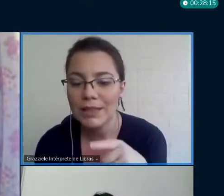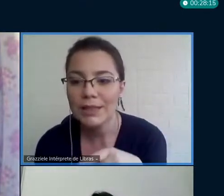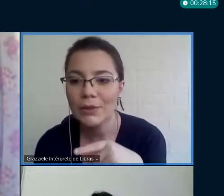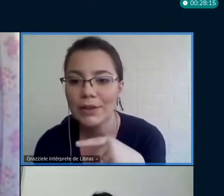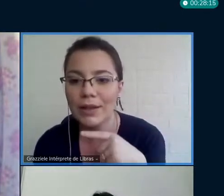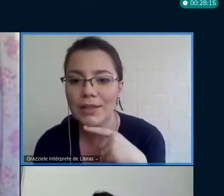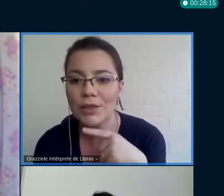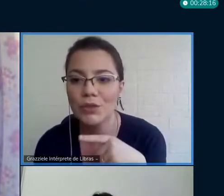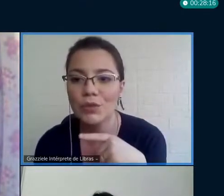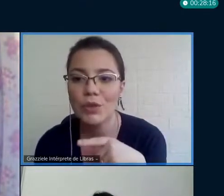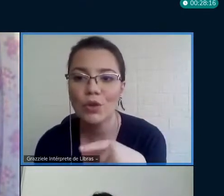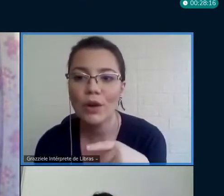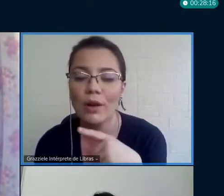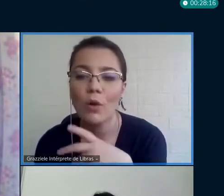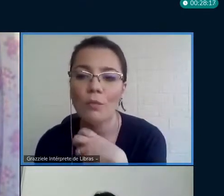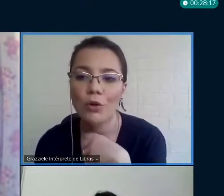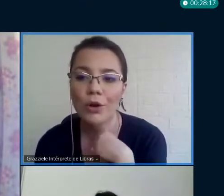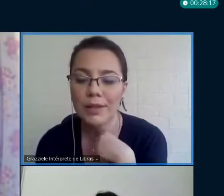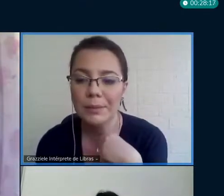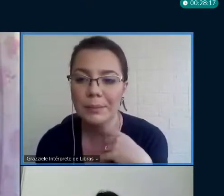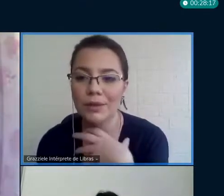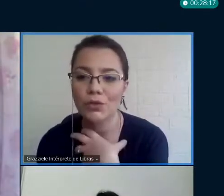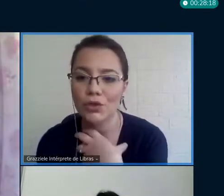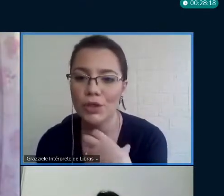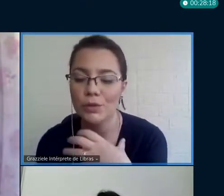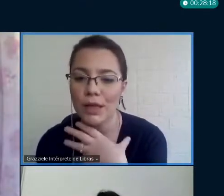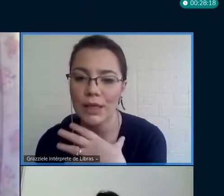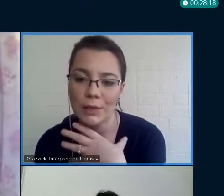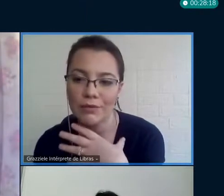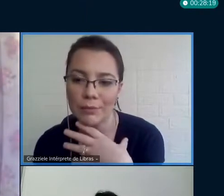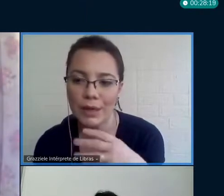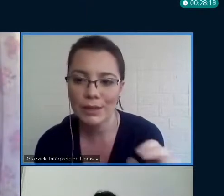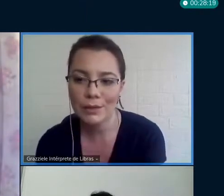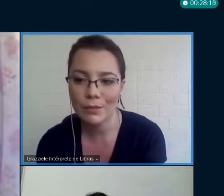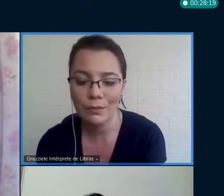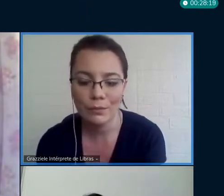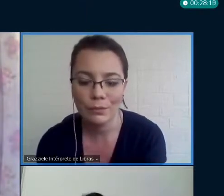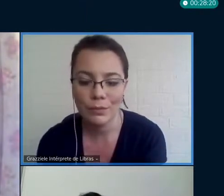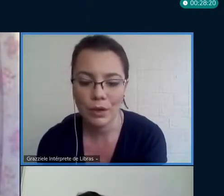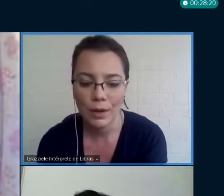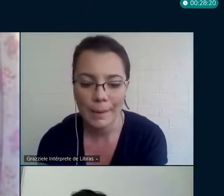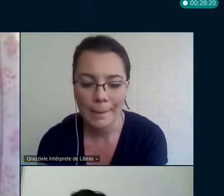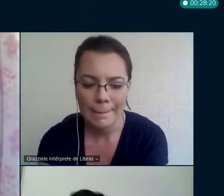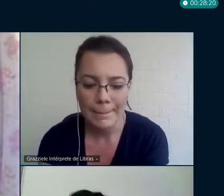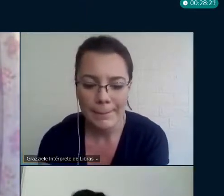português. Então, é interessante você colocar como foi o recebimento disso em relação à vibração.